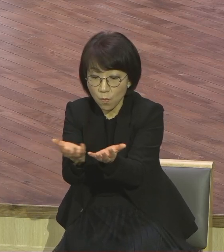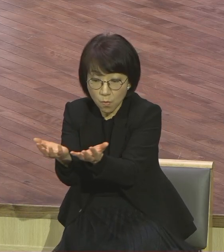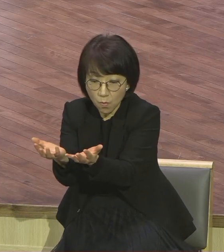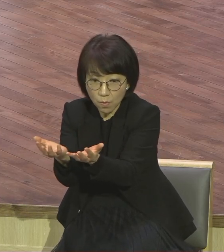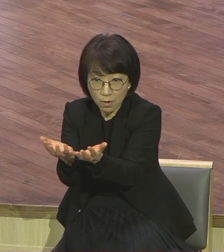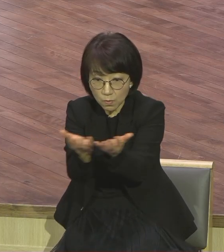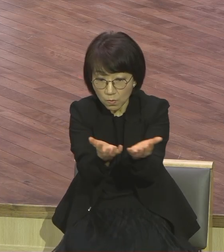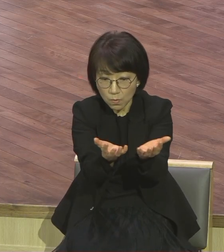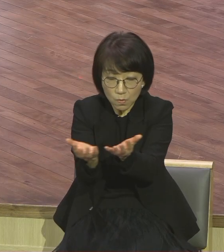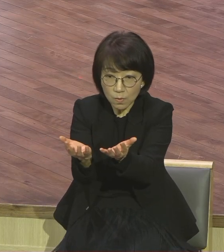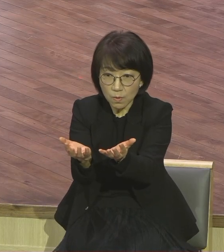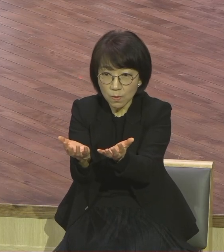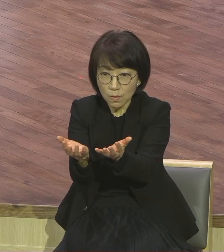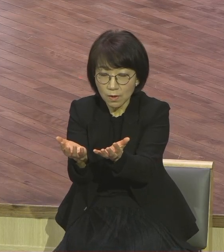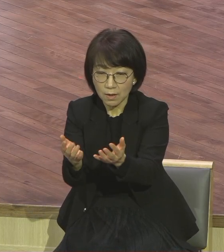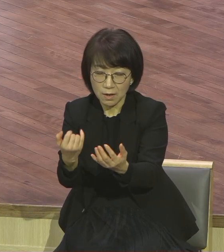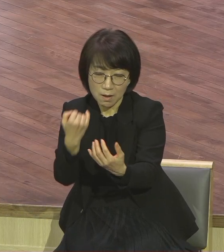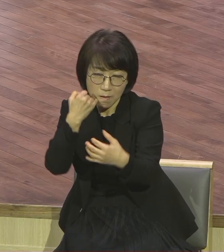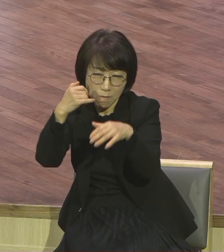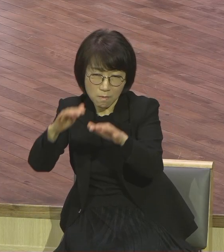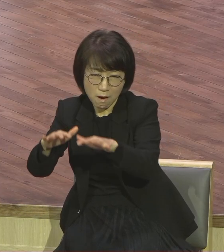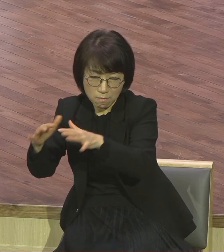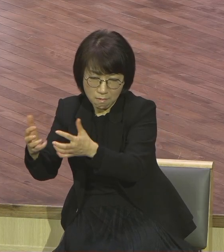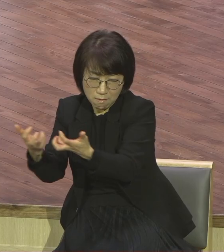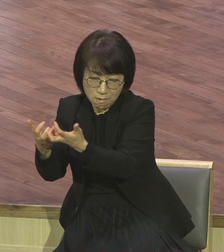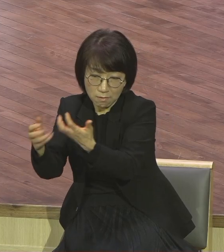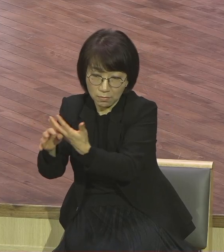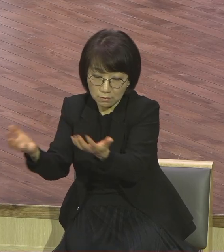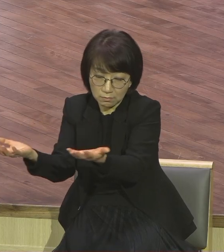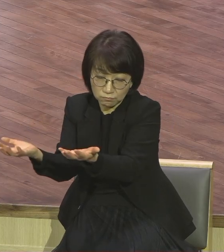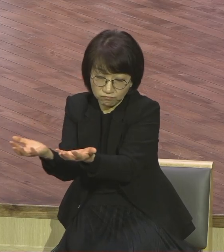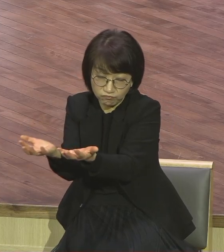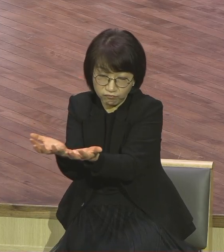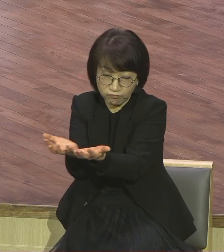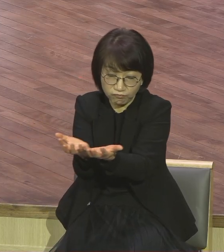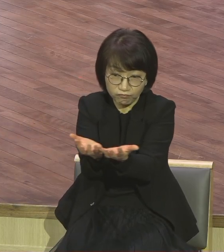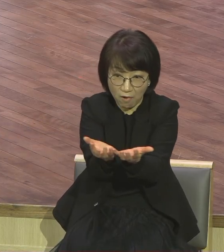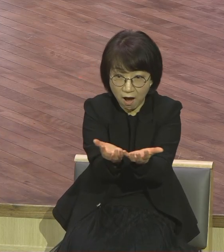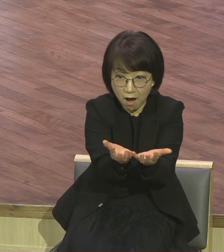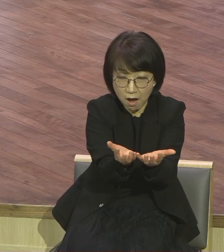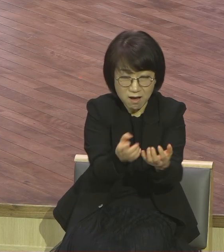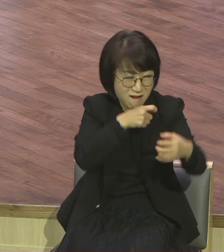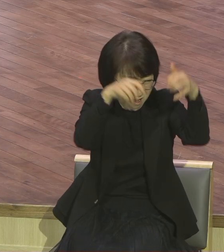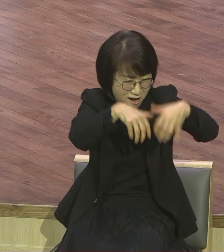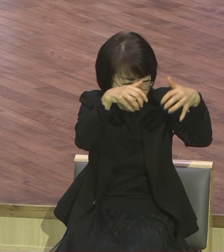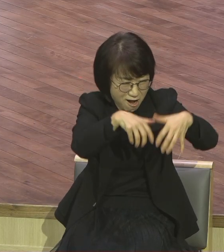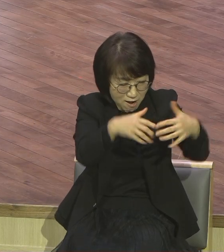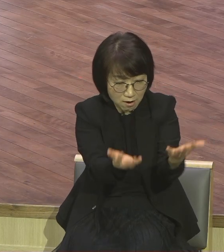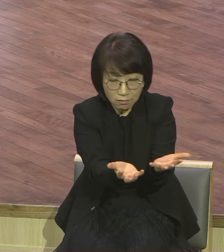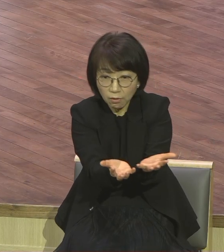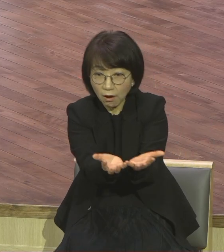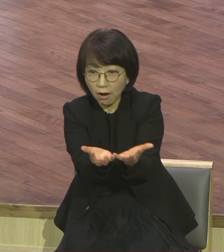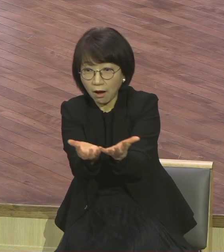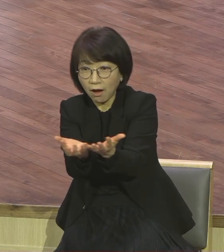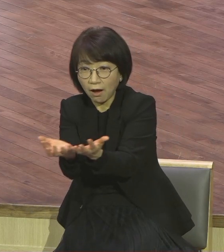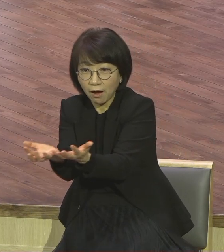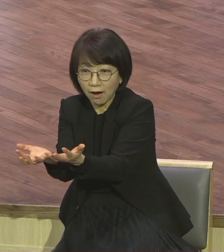바닷물이 많이 들어오면 또 라인이 올라 올라가죠. 또 비가 많이 오면 또 이렇게 바닷물 내려가죠. 라인이 왔다 갔다 변합니다. 이렇게